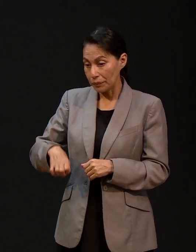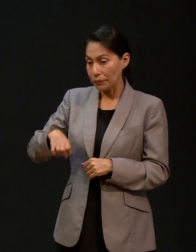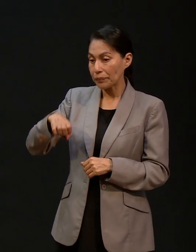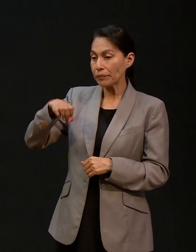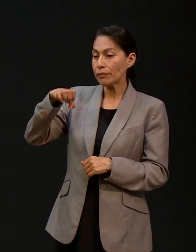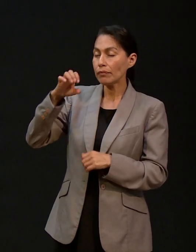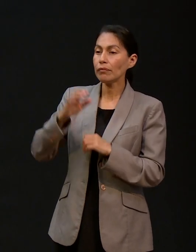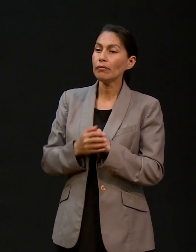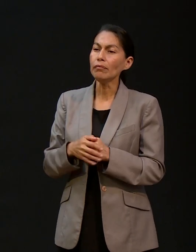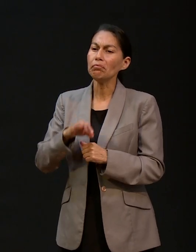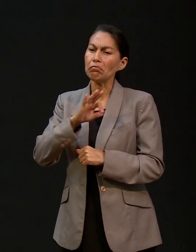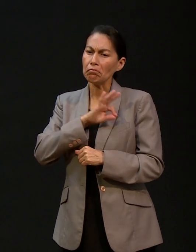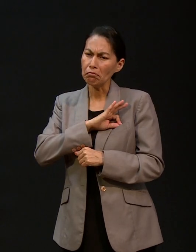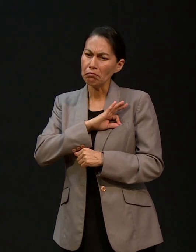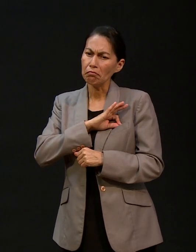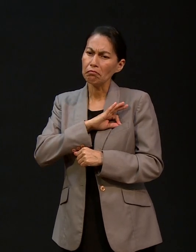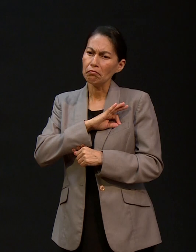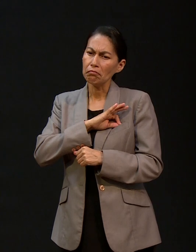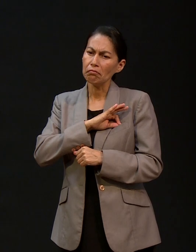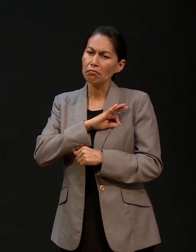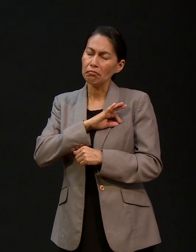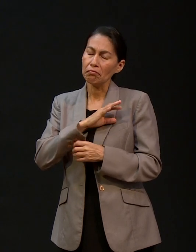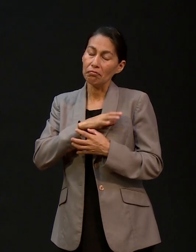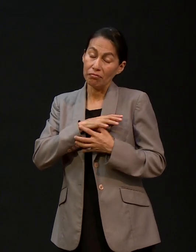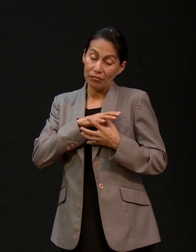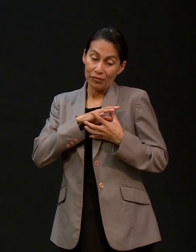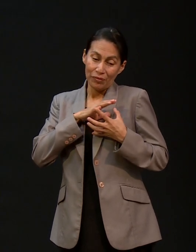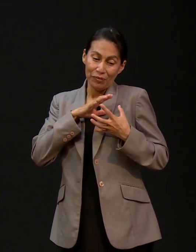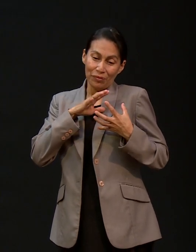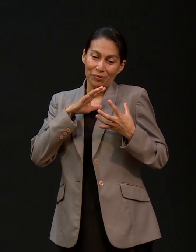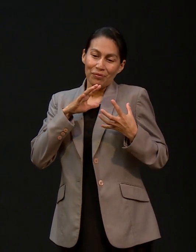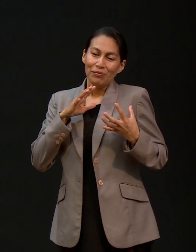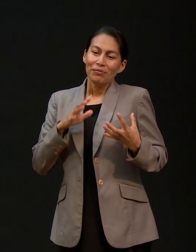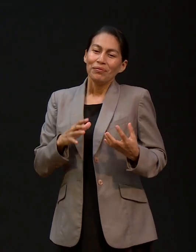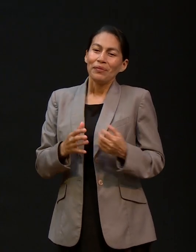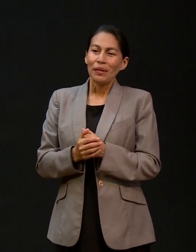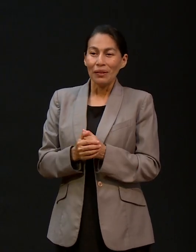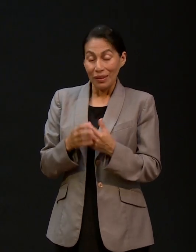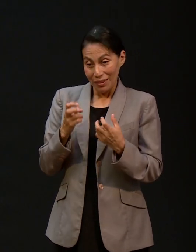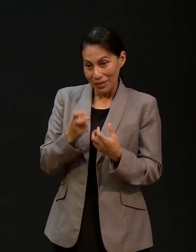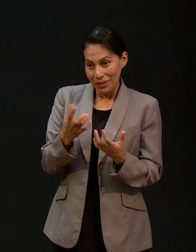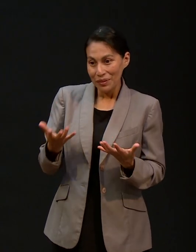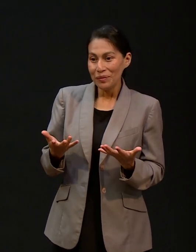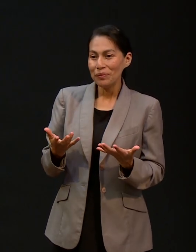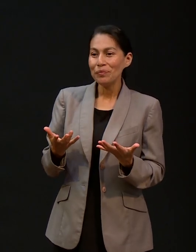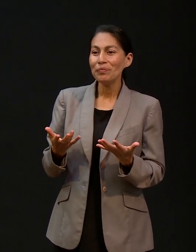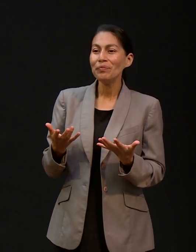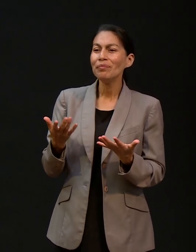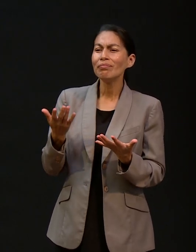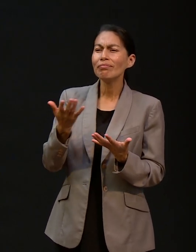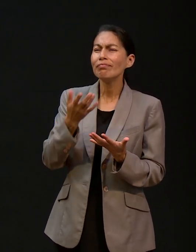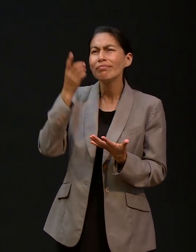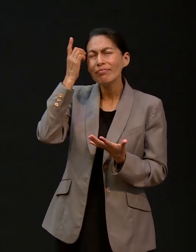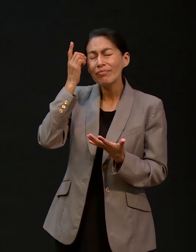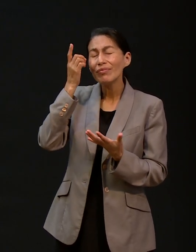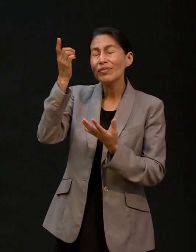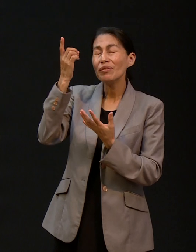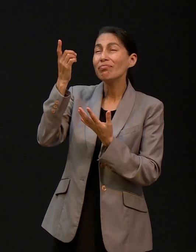uno creciendo, uno va ejercitando la fe, empieza uno a utilizar los